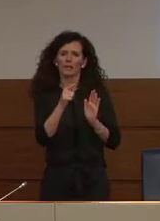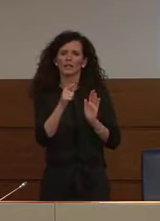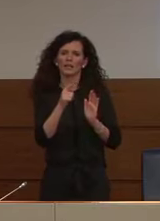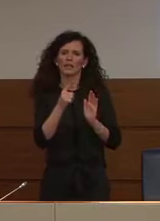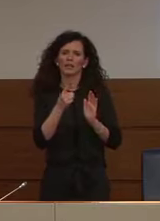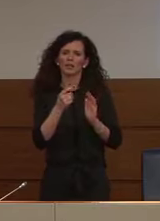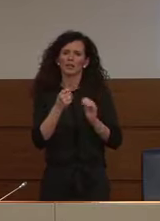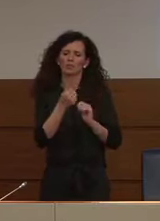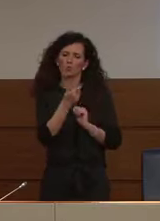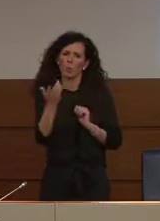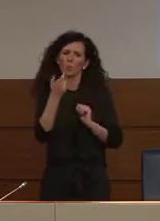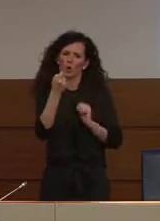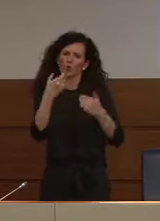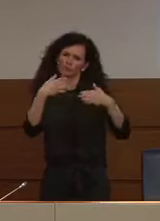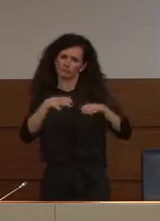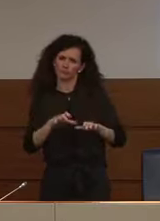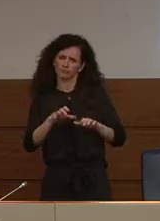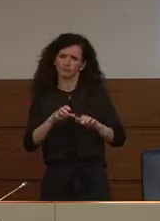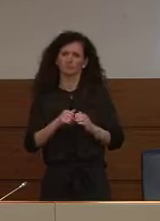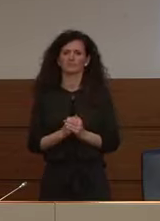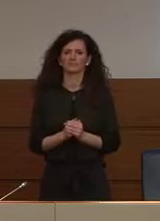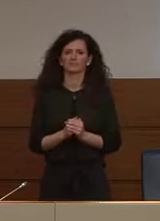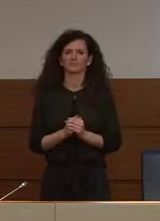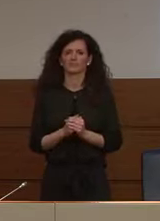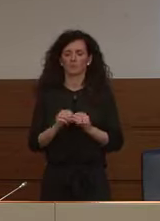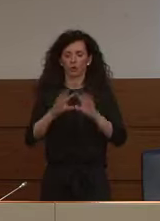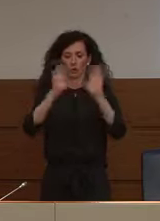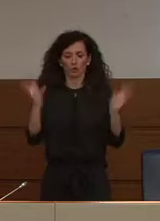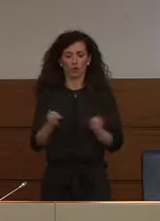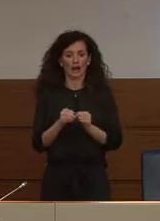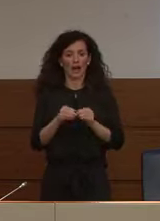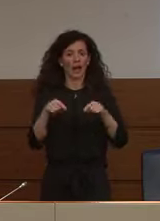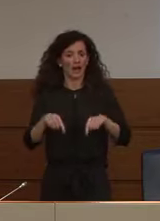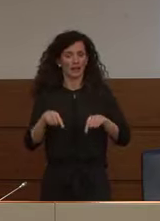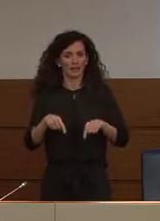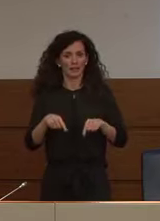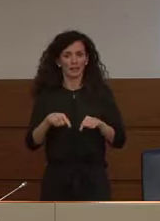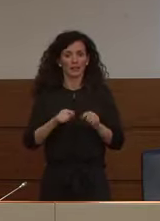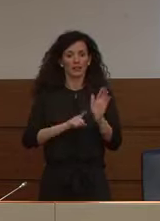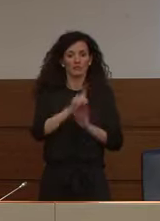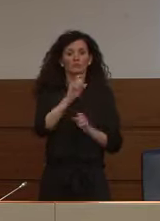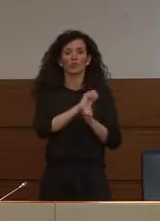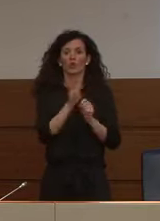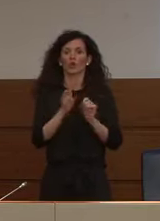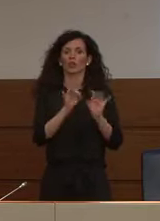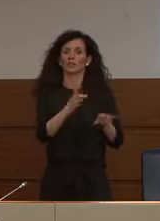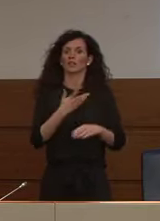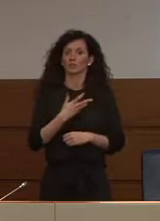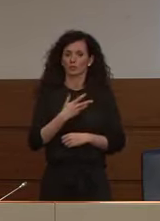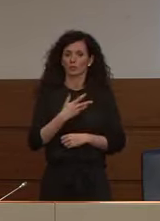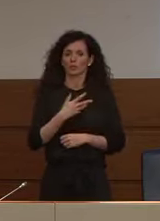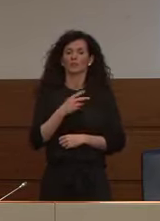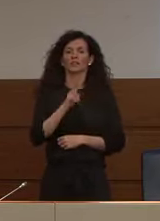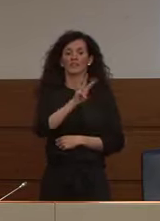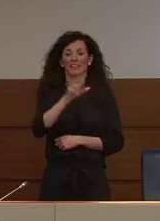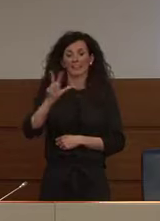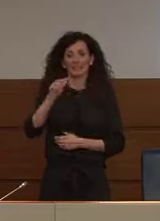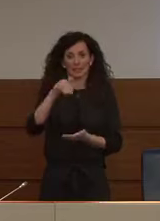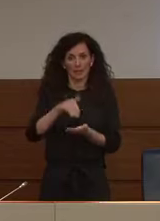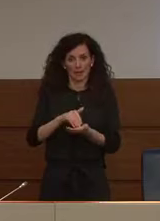registriamo questo dato. Il totale attuale dei positivi quindi è pari a 23